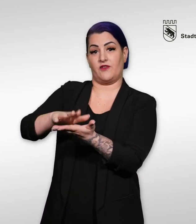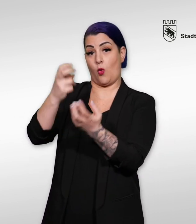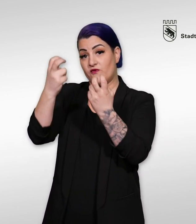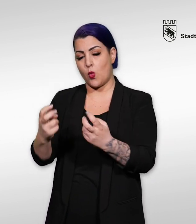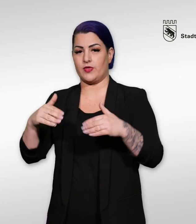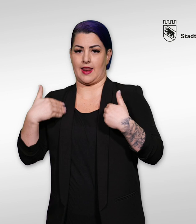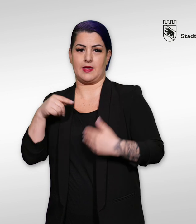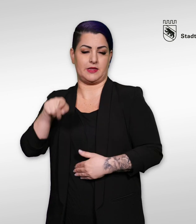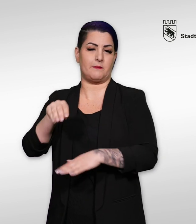leben.